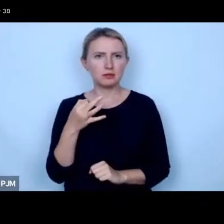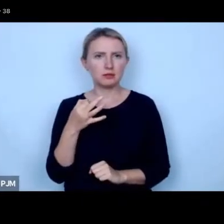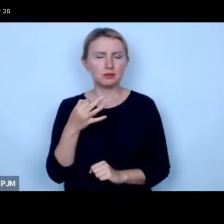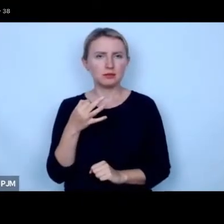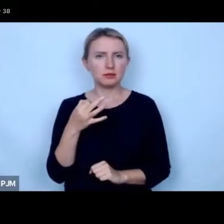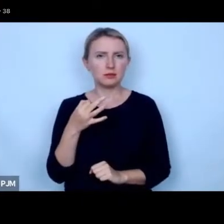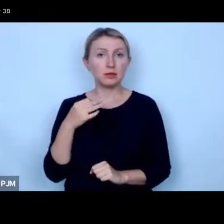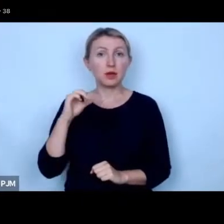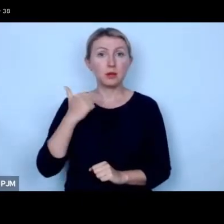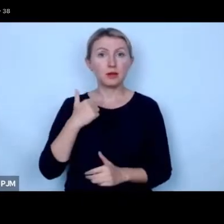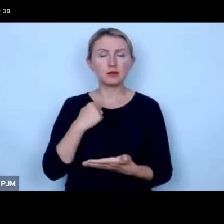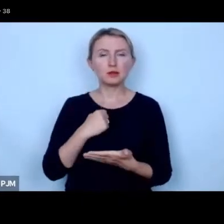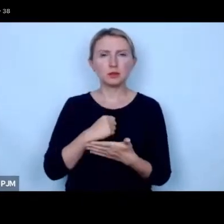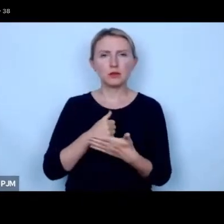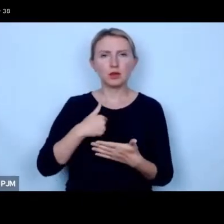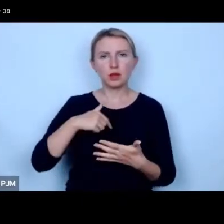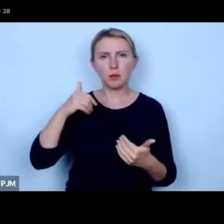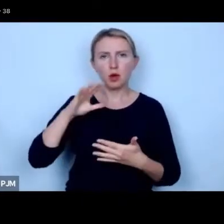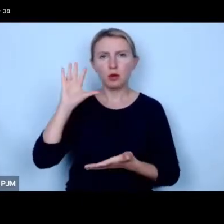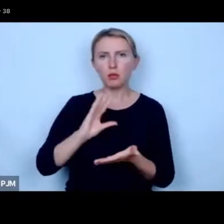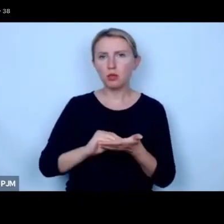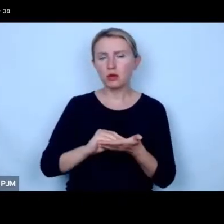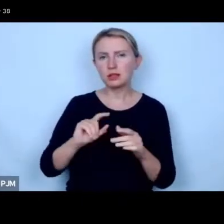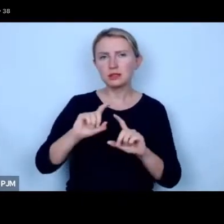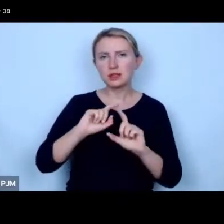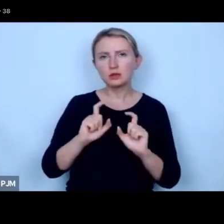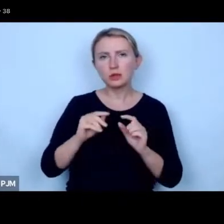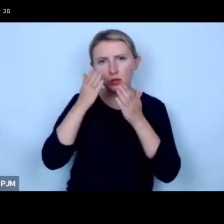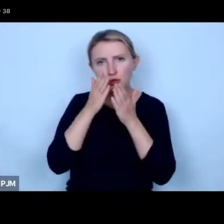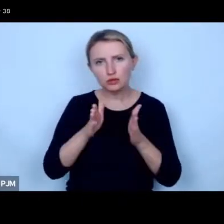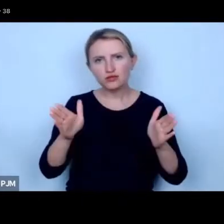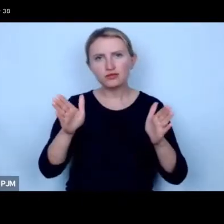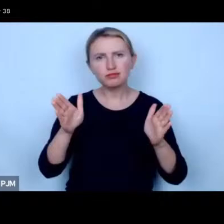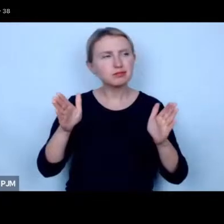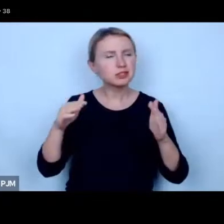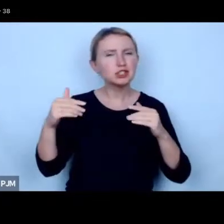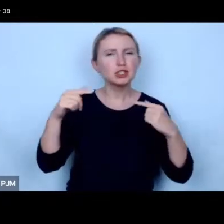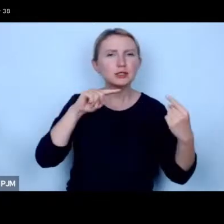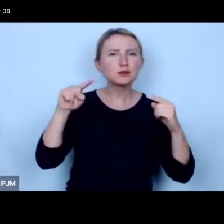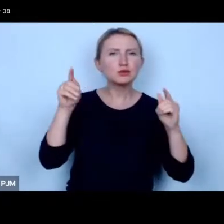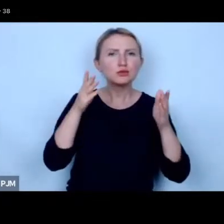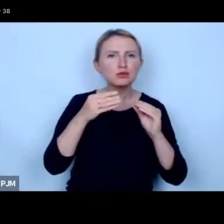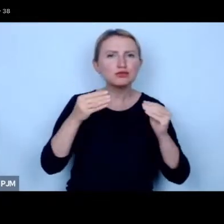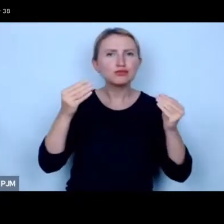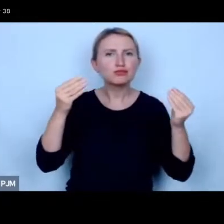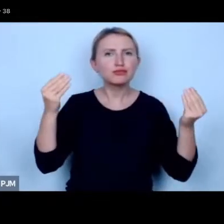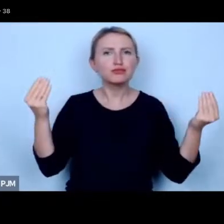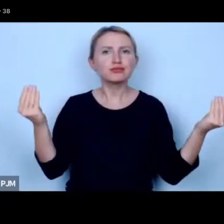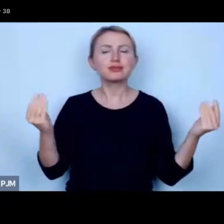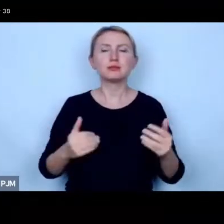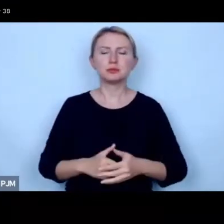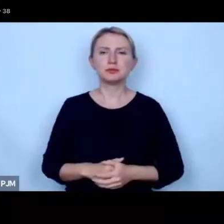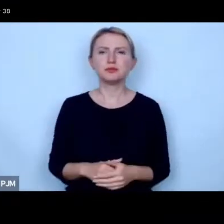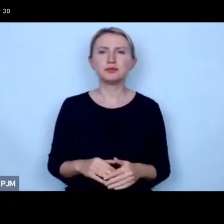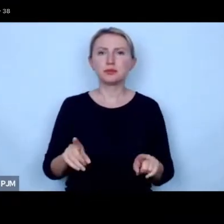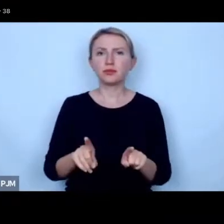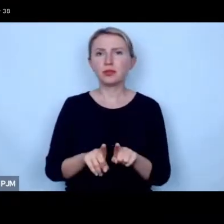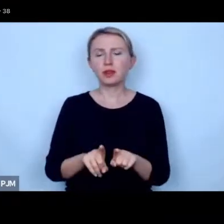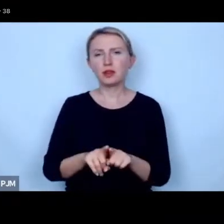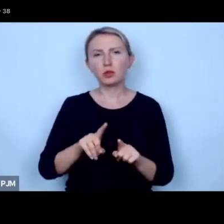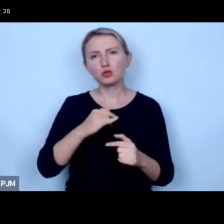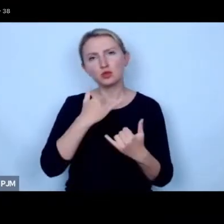pierwszą rzeczą którą bym powtórzył jest ciągle rozszerzanie dyskursu to co nie tylko robi sobie zaskórek ale też różni